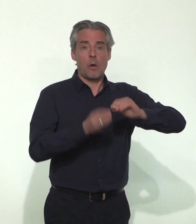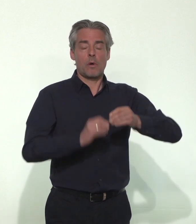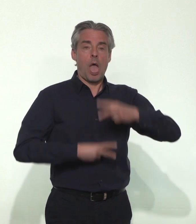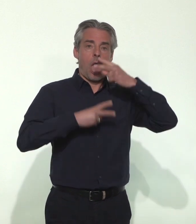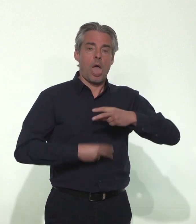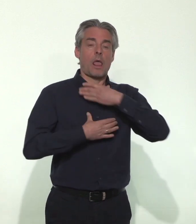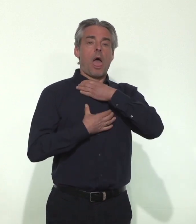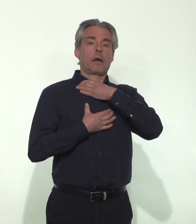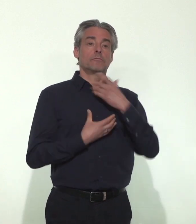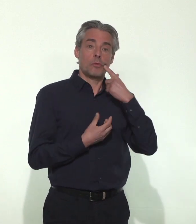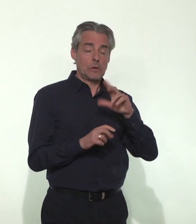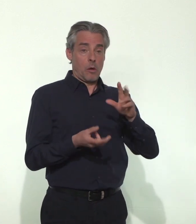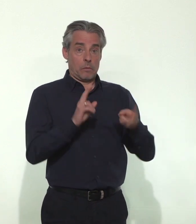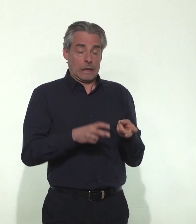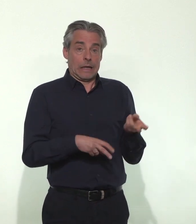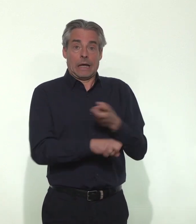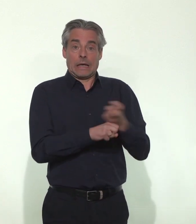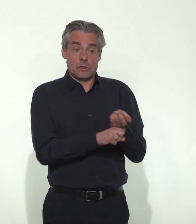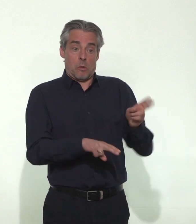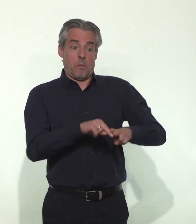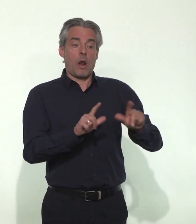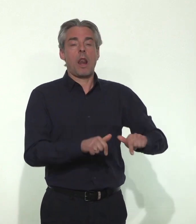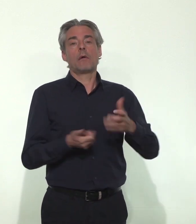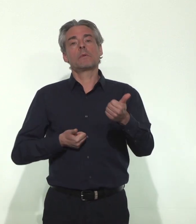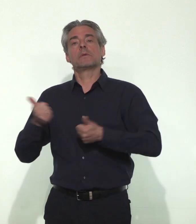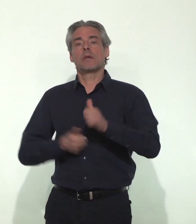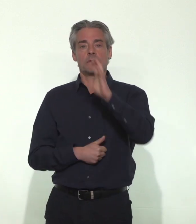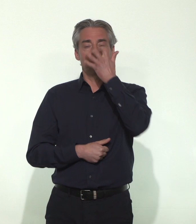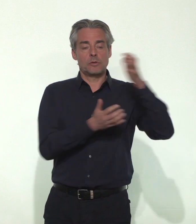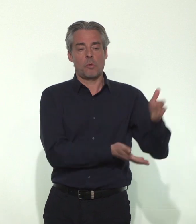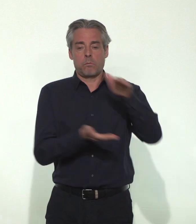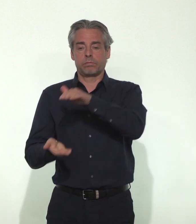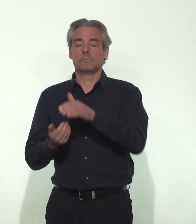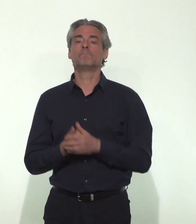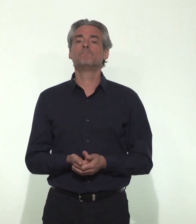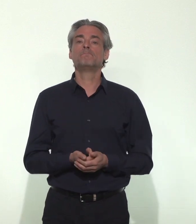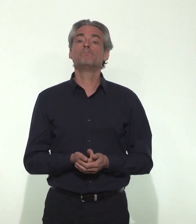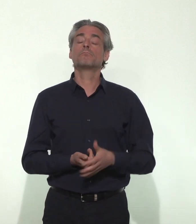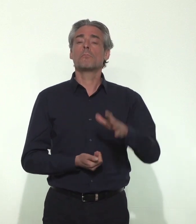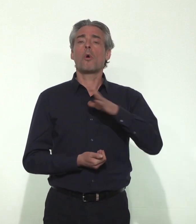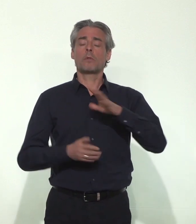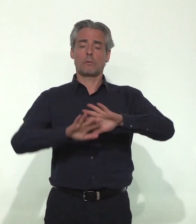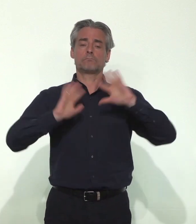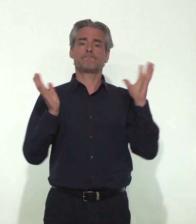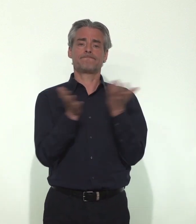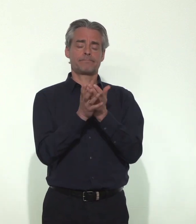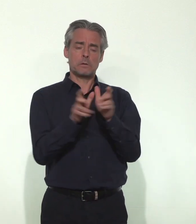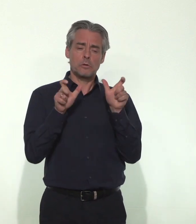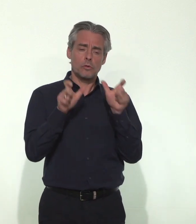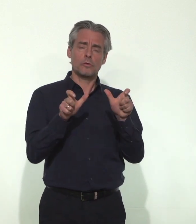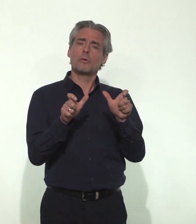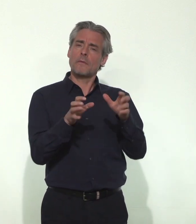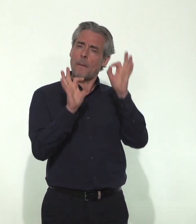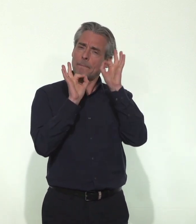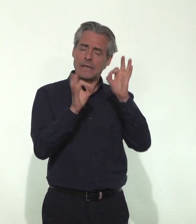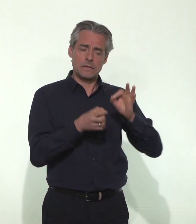respiratoire dont le pronostic vital est engagé en réanimation. Nous disposons d'une surveillance précise de